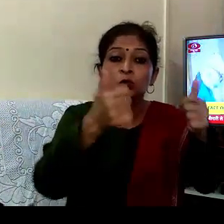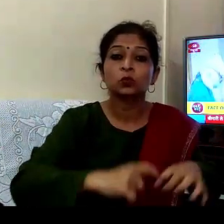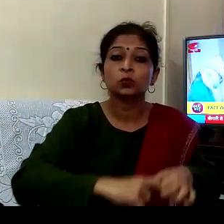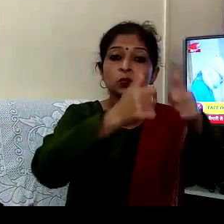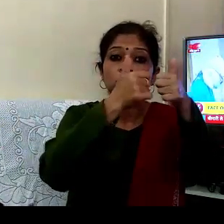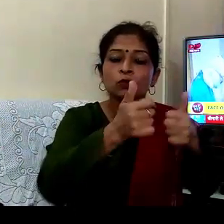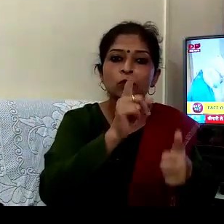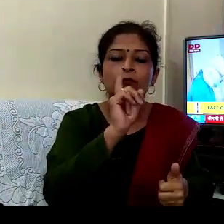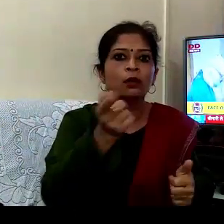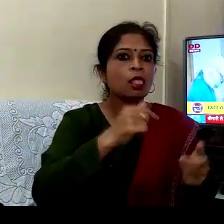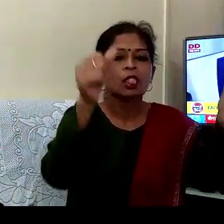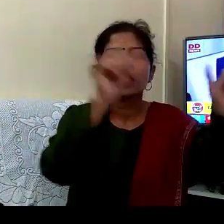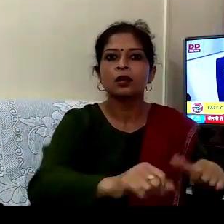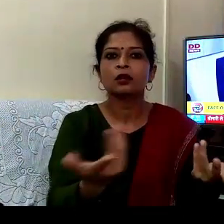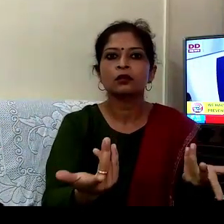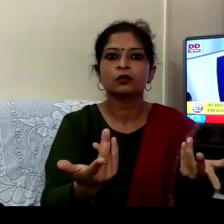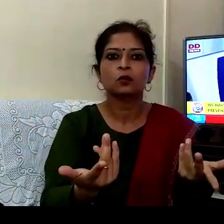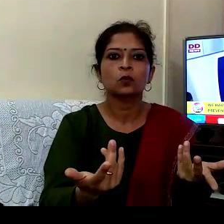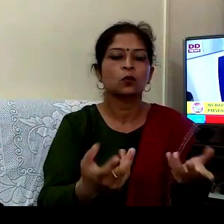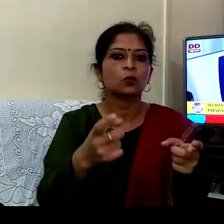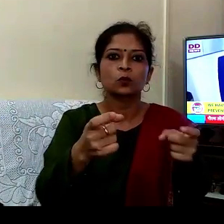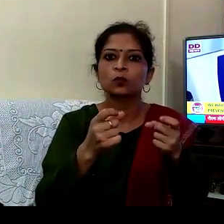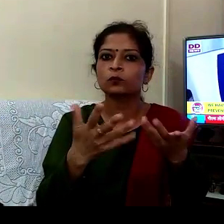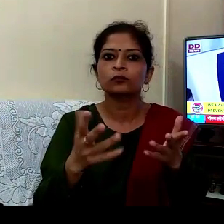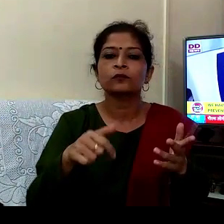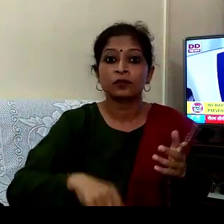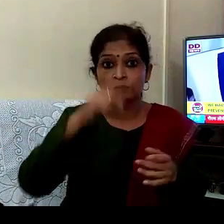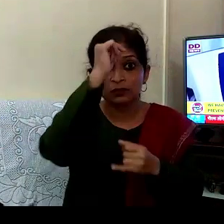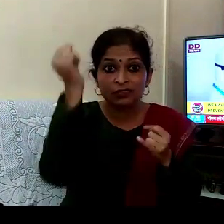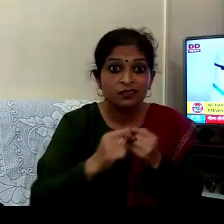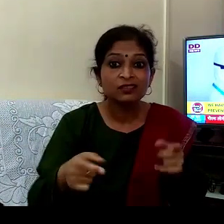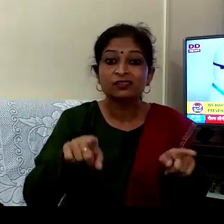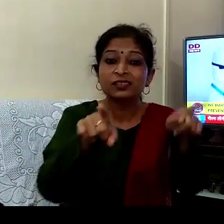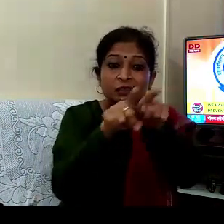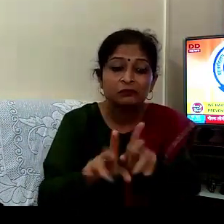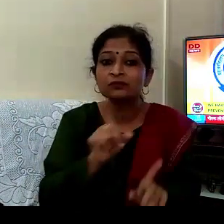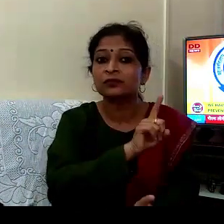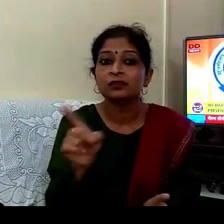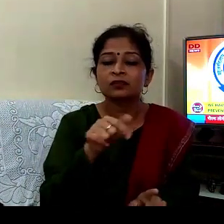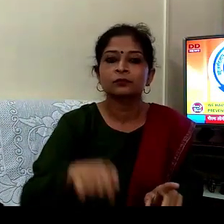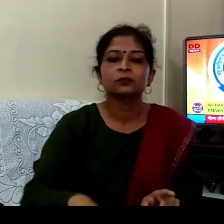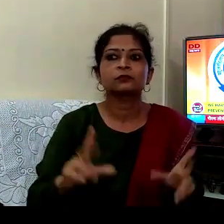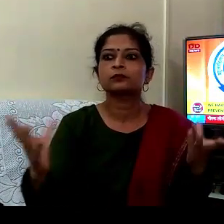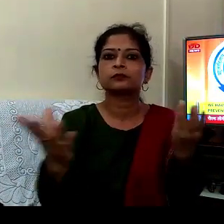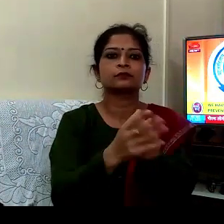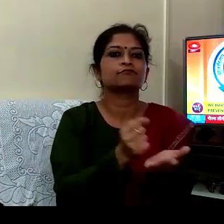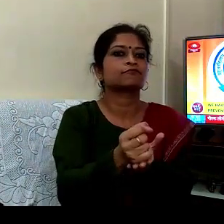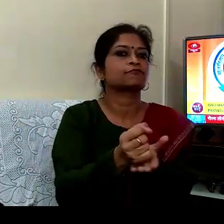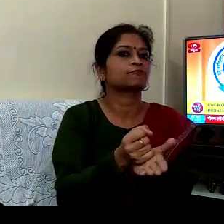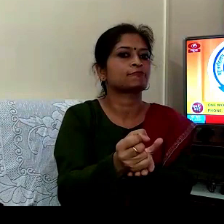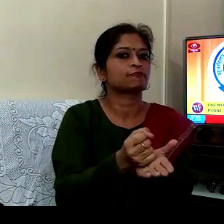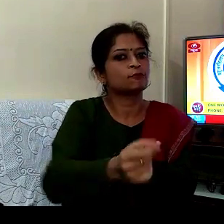ہوئی دیکھا ہے بھارت میں اس تھیتی نہ آئے اس کے لیے ہی ہمیں نیرنتر پیاس کرنا ہے ہے